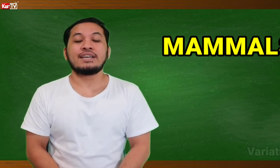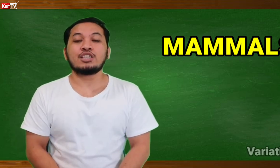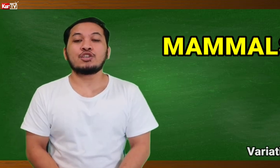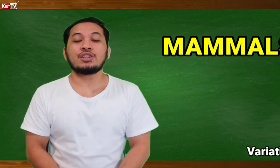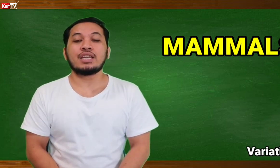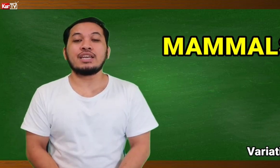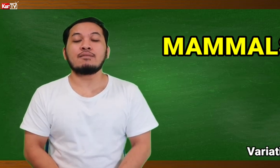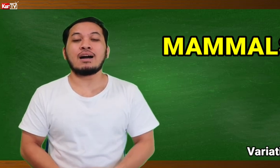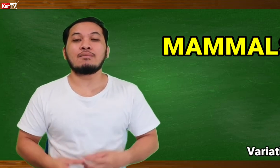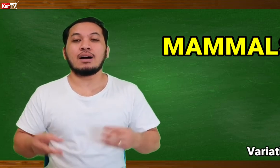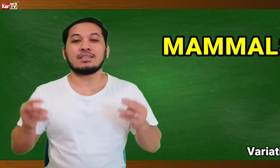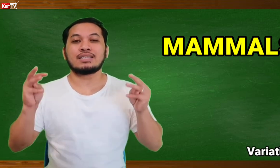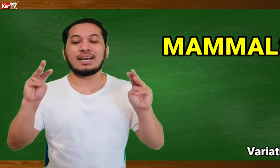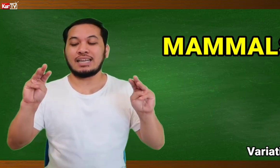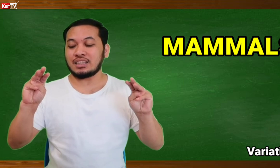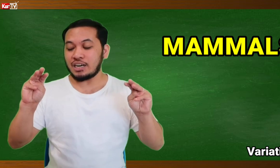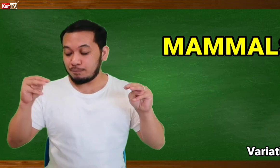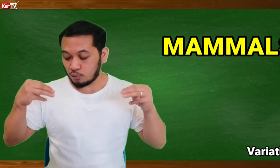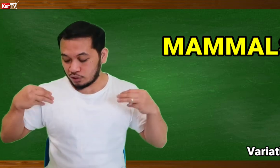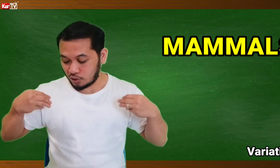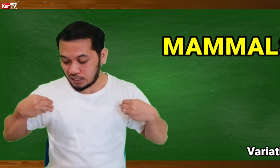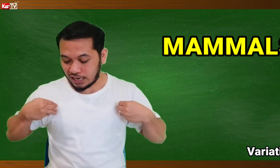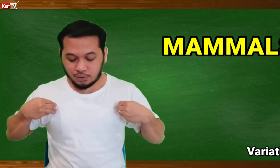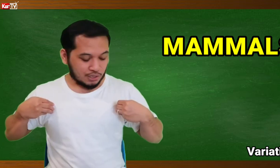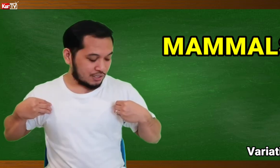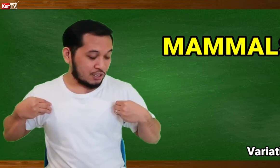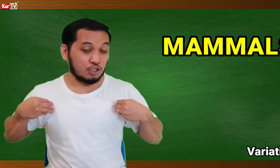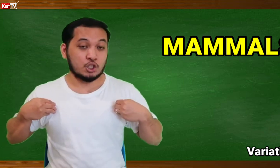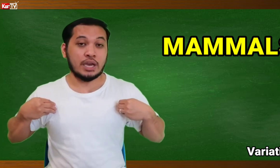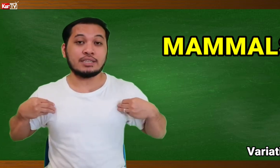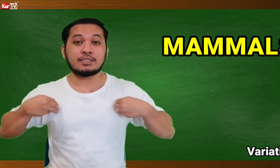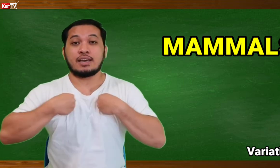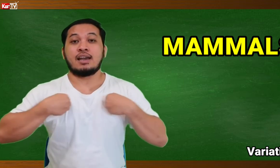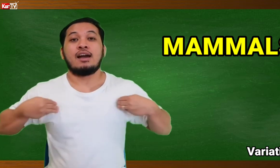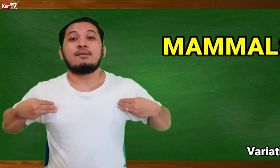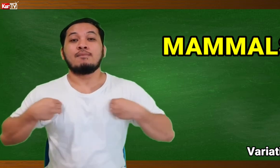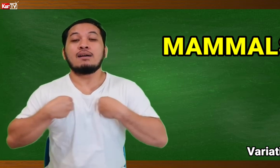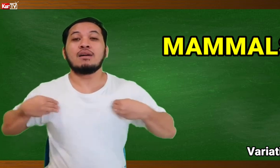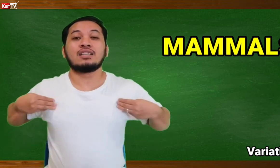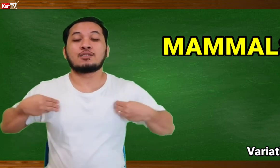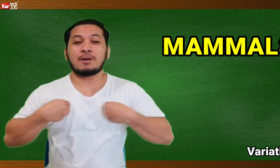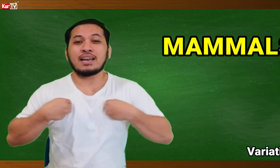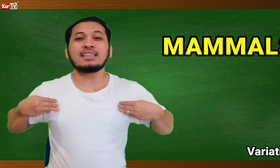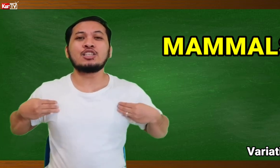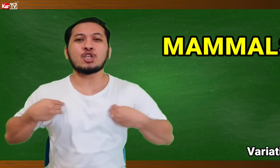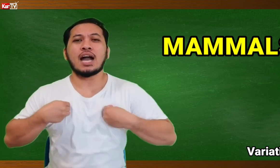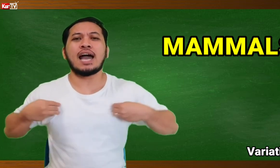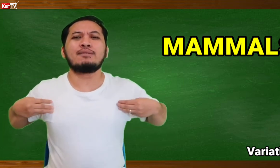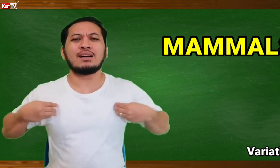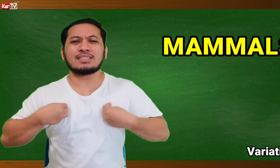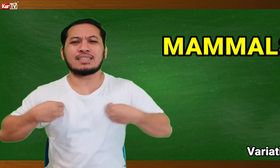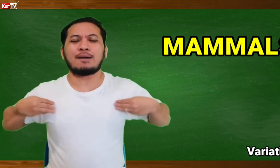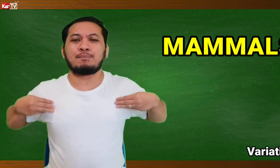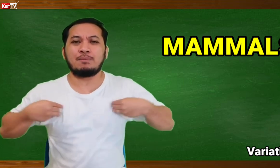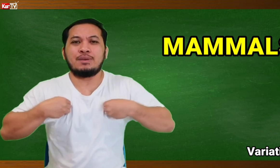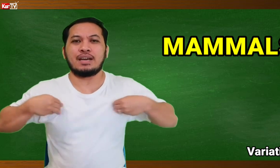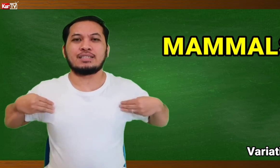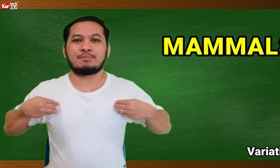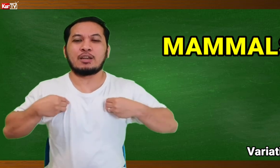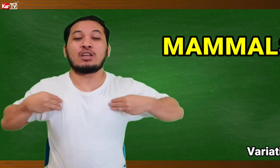VARIATION 3 ng MAMALS. Naka letter M po kayo. Ilagay nyo dito sa inyong chest. MAMALS. Para lang din siyang animals at amphibians. Pero